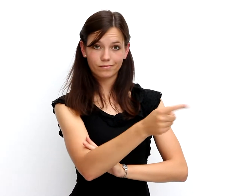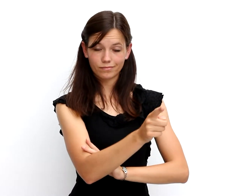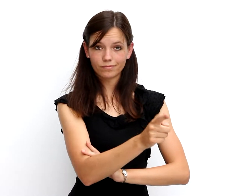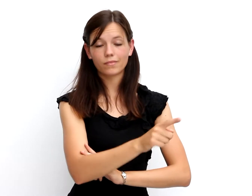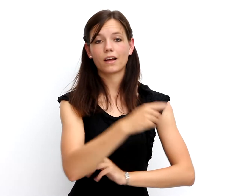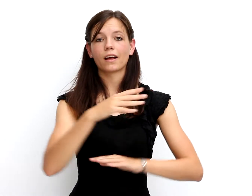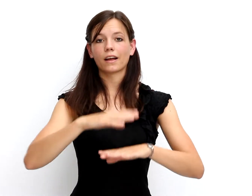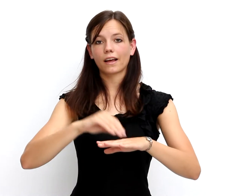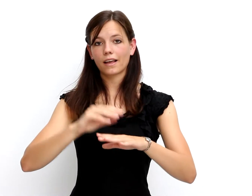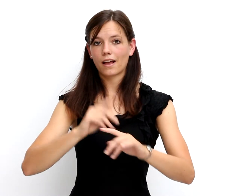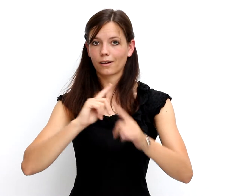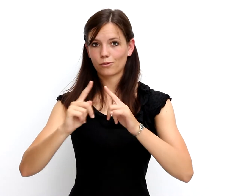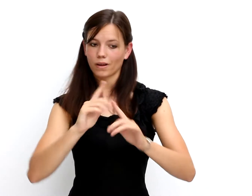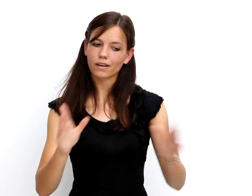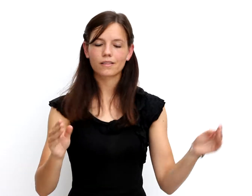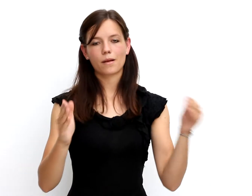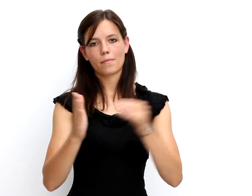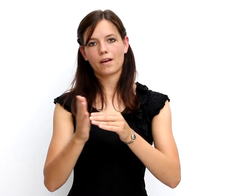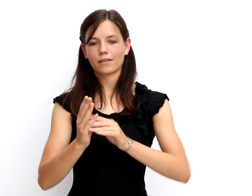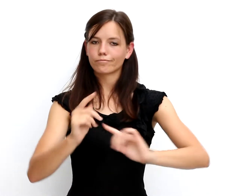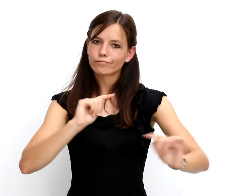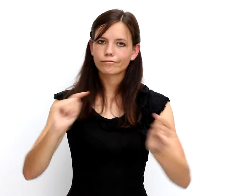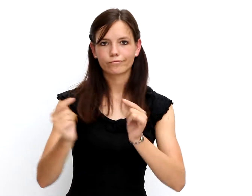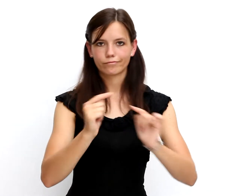Außerdem sollen die Teilnehmer in die Reha-Gespräche mit einbezogen werden.